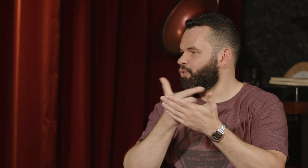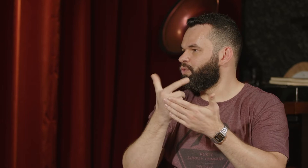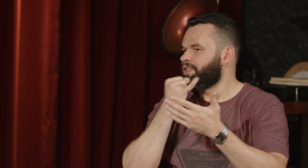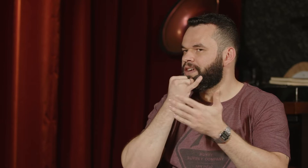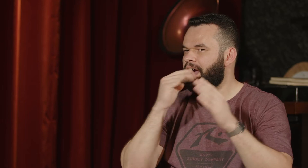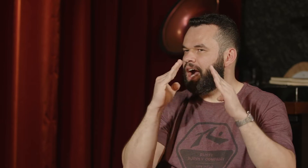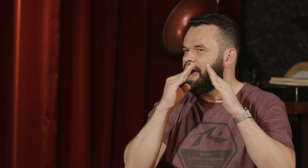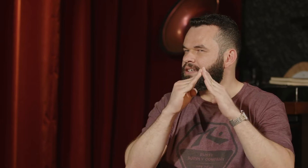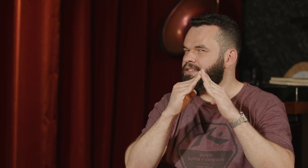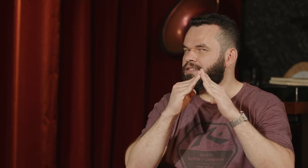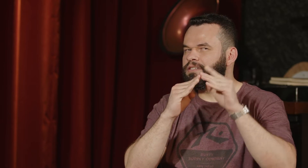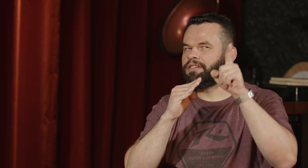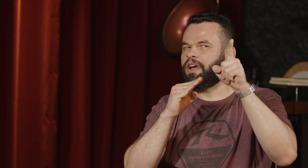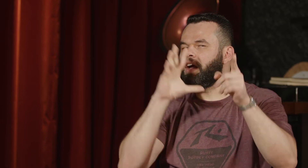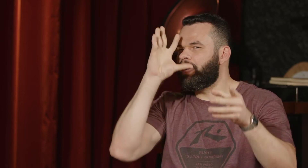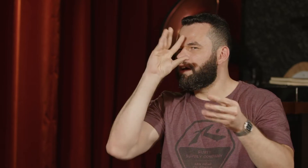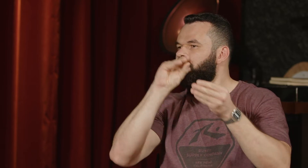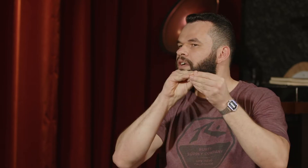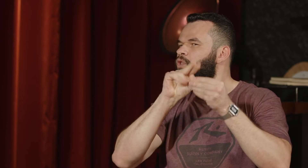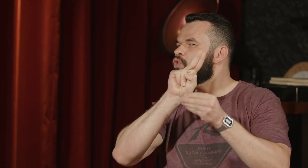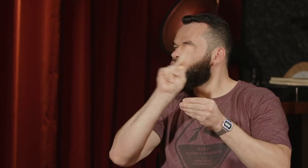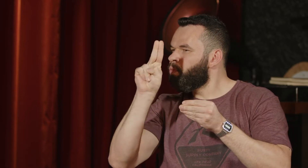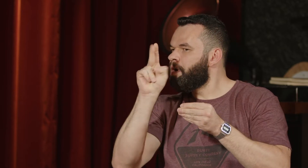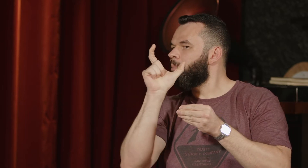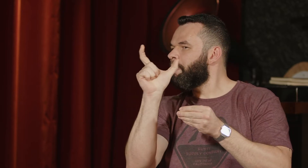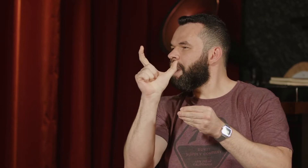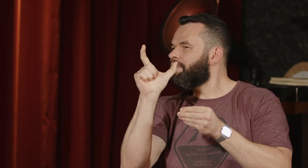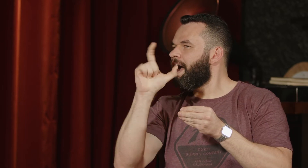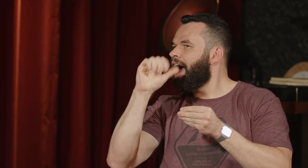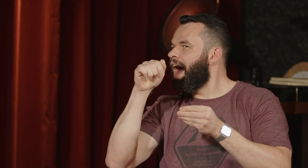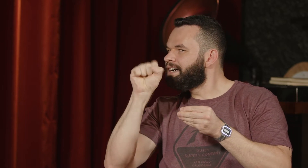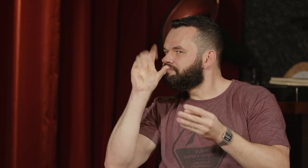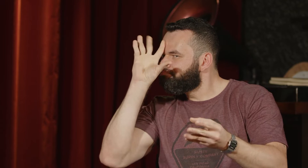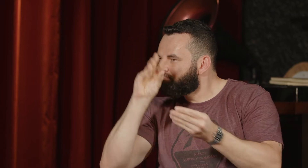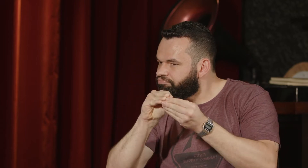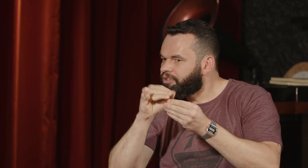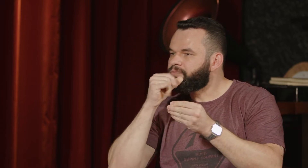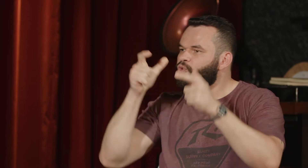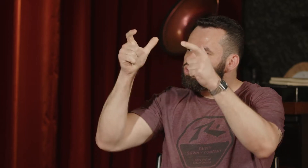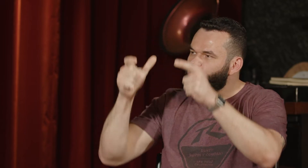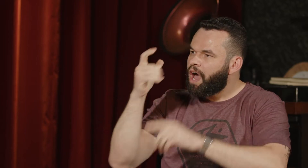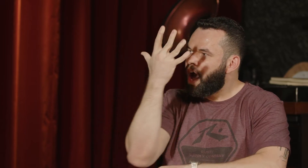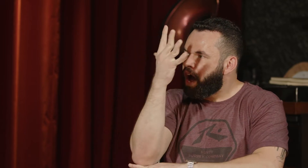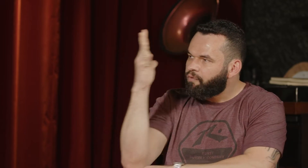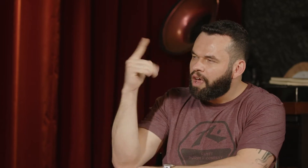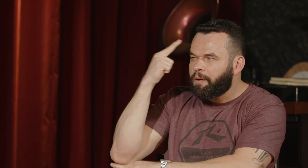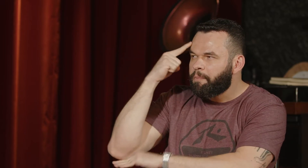visual, em questão de desenhos, figuras. Então, você vê o desenho de uma casa, você sabe que em português é